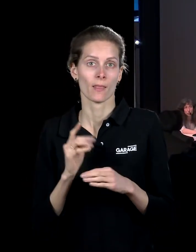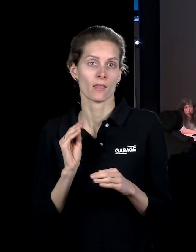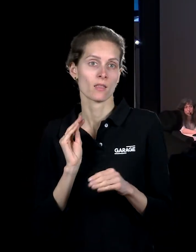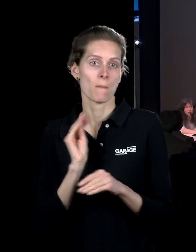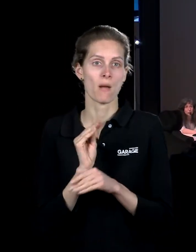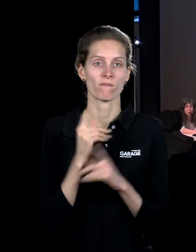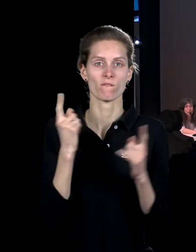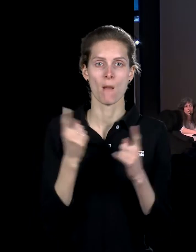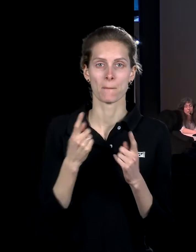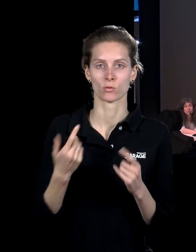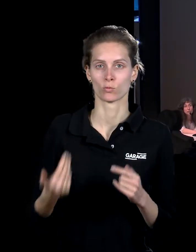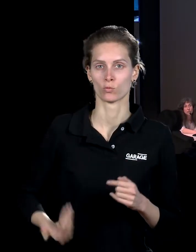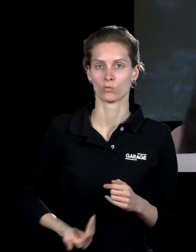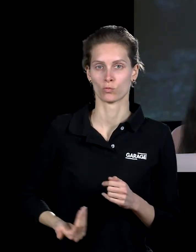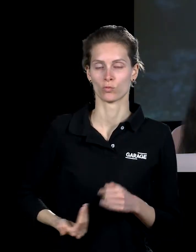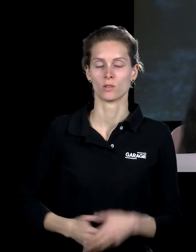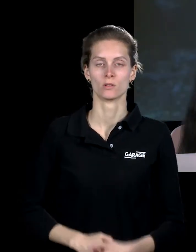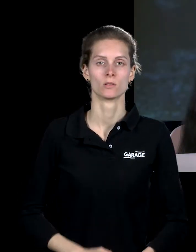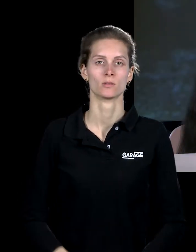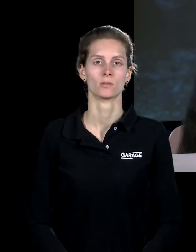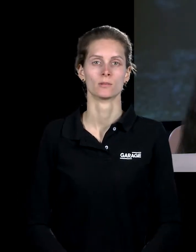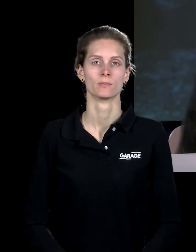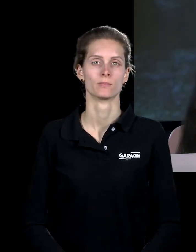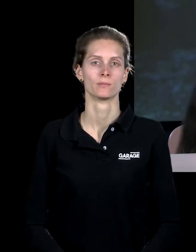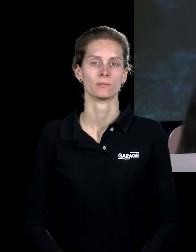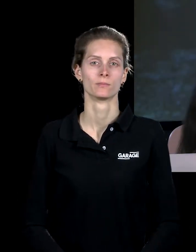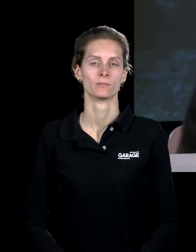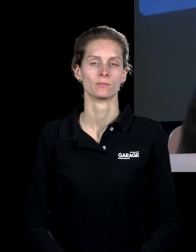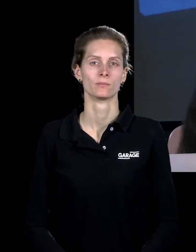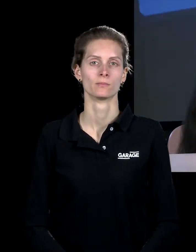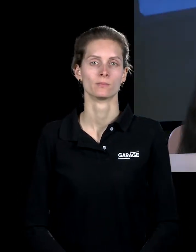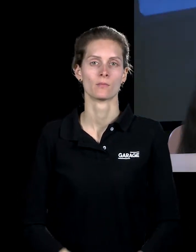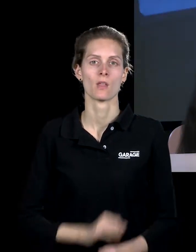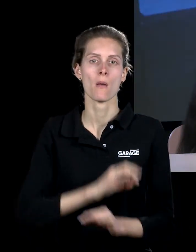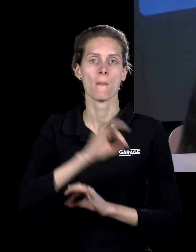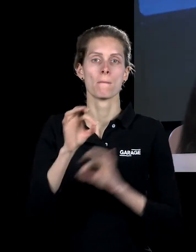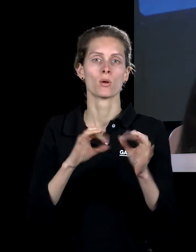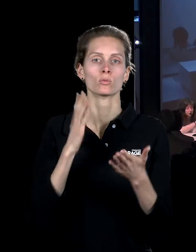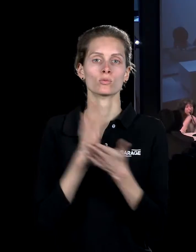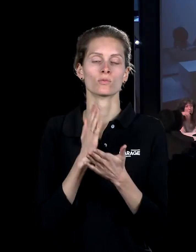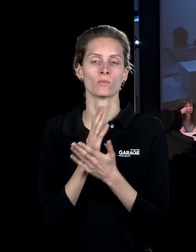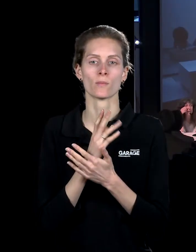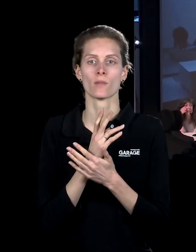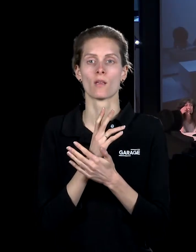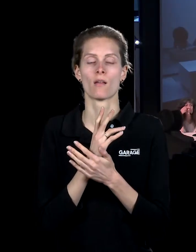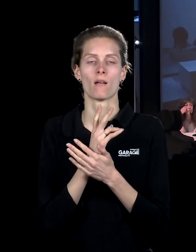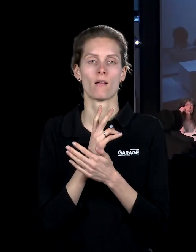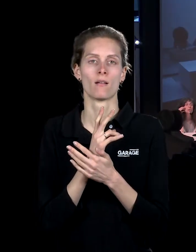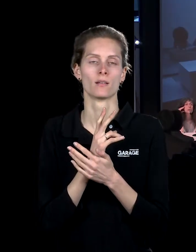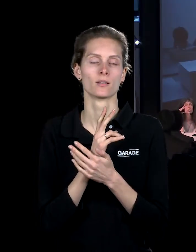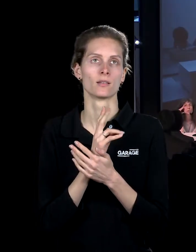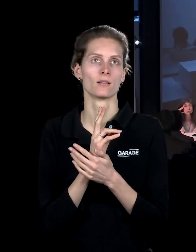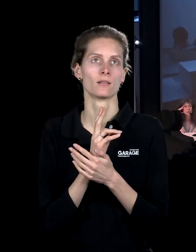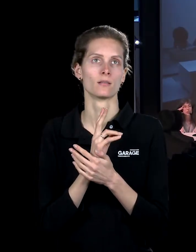жизнь французского города некий элемент вымысла, некий элемент фикции. Проект существует в виде фильма. И